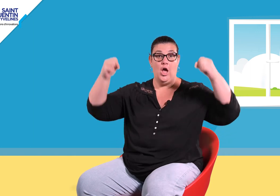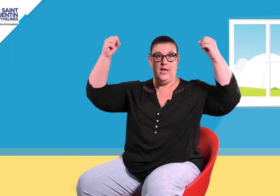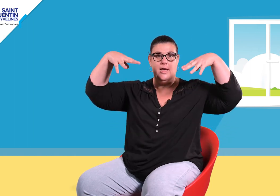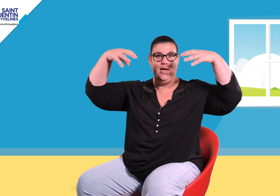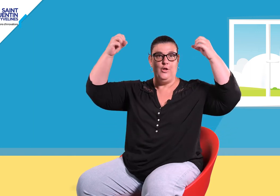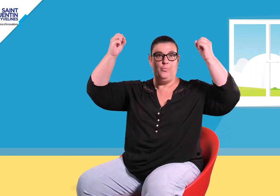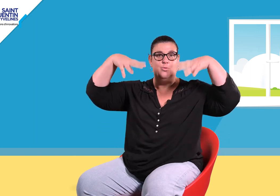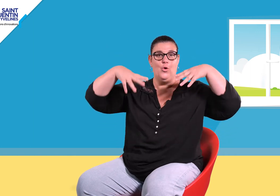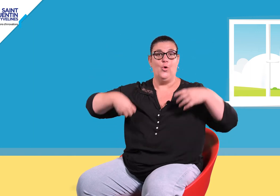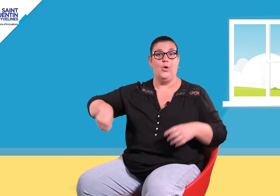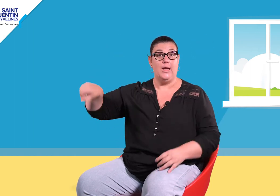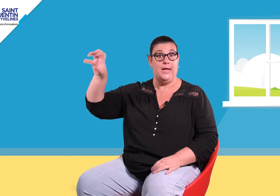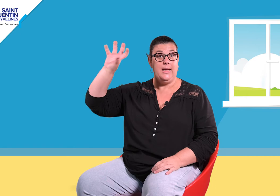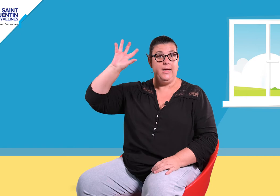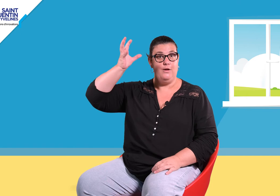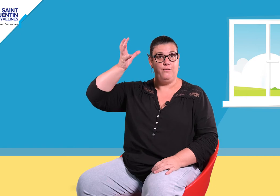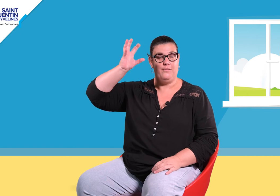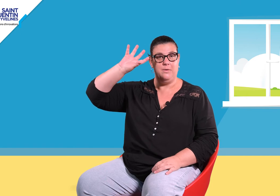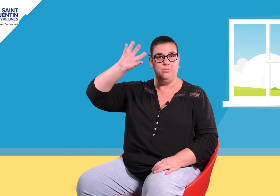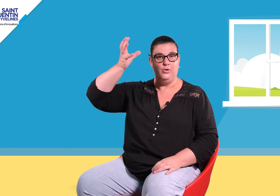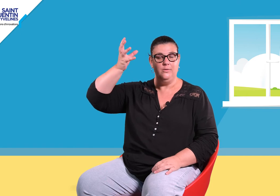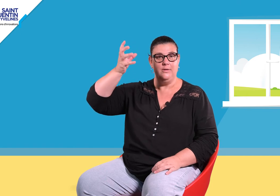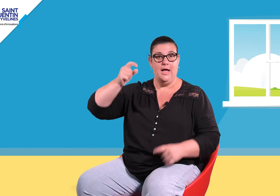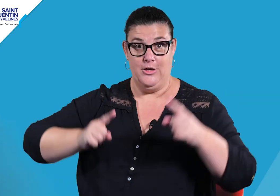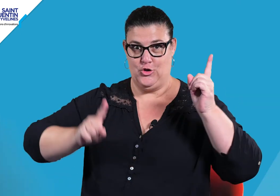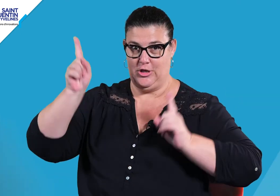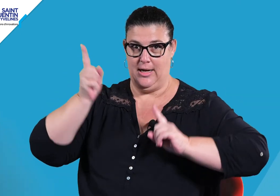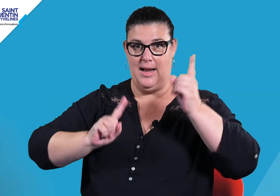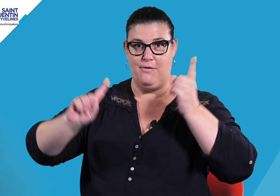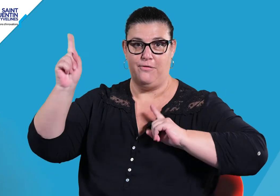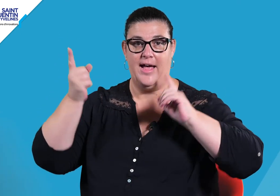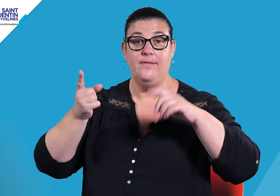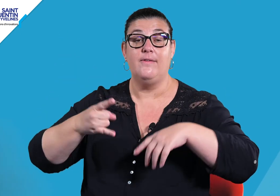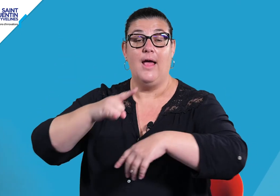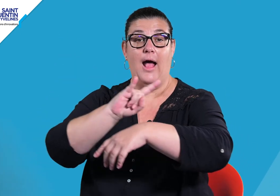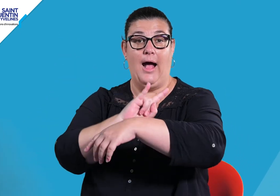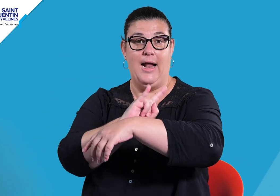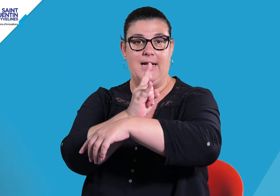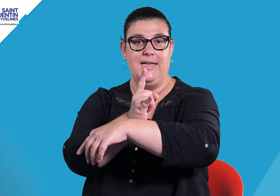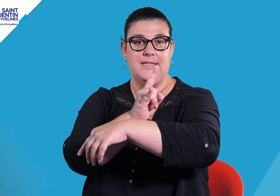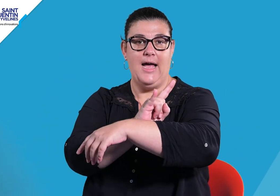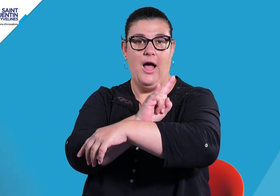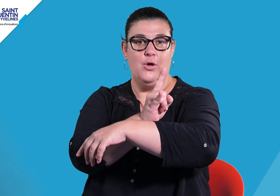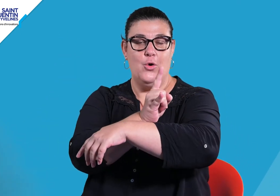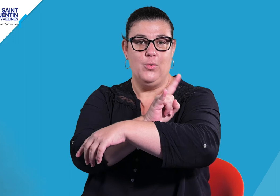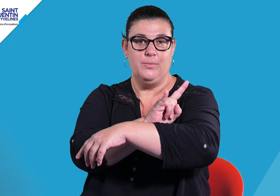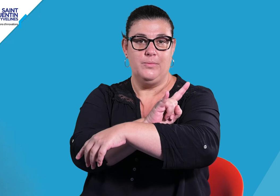Il pleut, il fait beau C'est la fête à l'escargot C